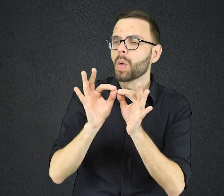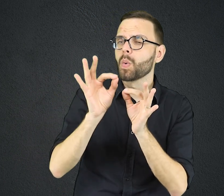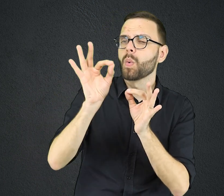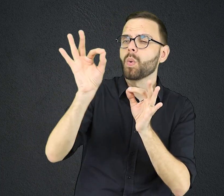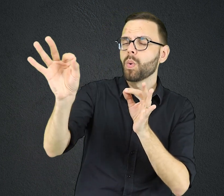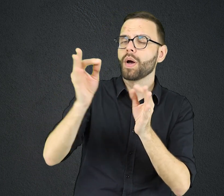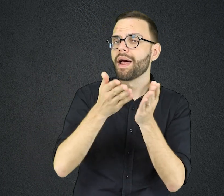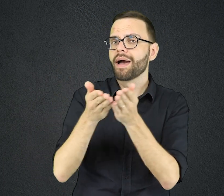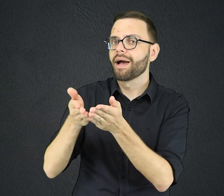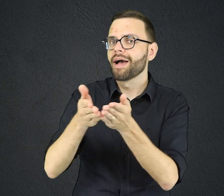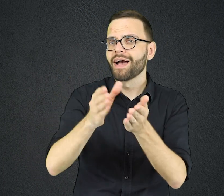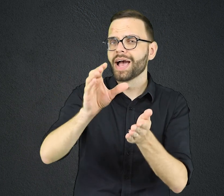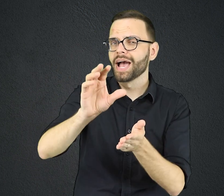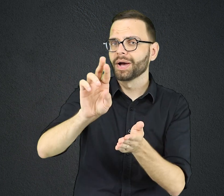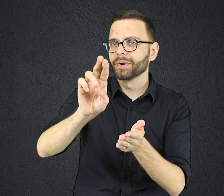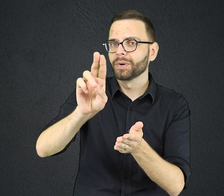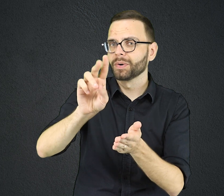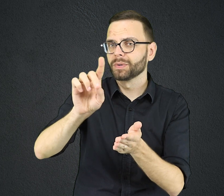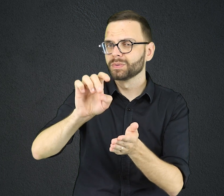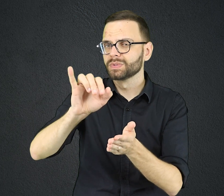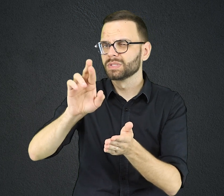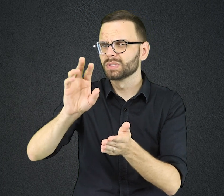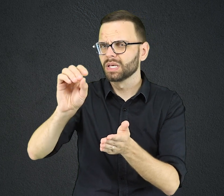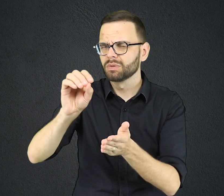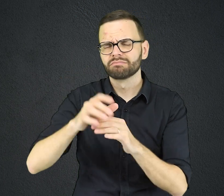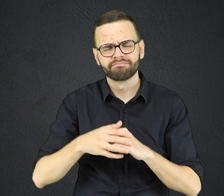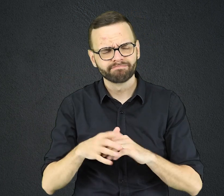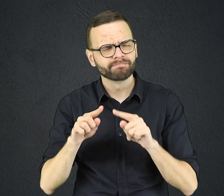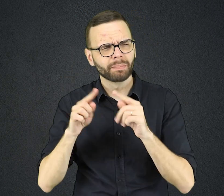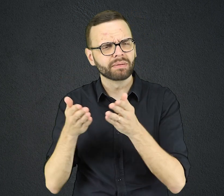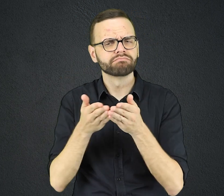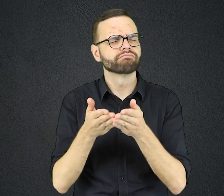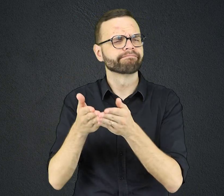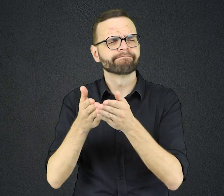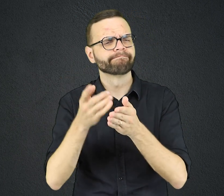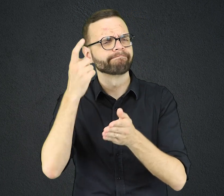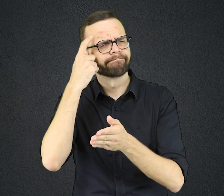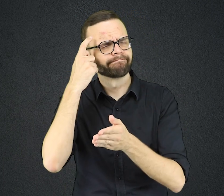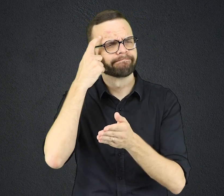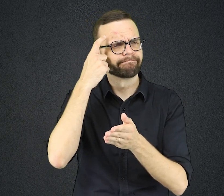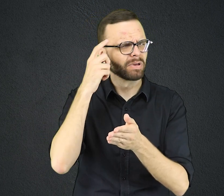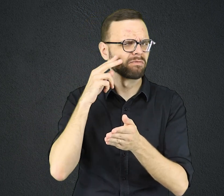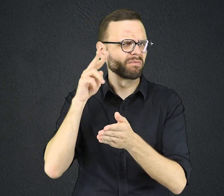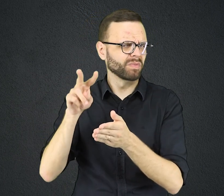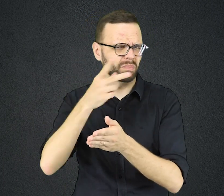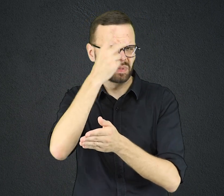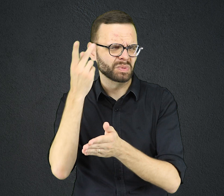Extremo Oriente, ficou muito sensibilizado com as almas perdidas. Ao voltar para casa, passou sete